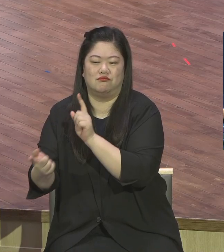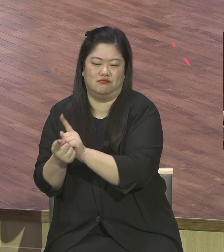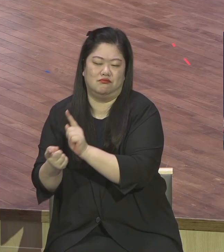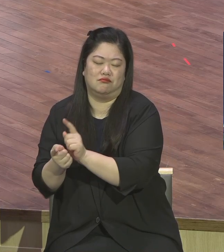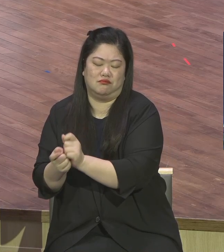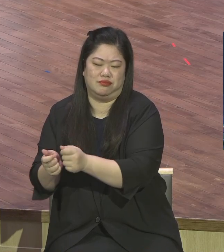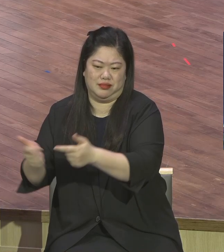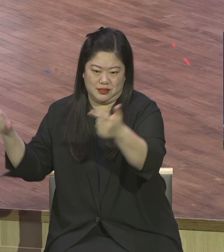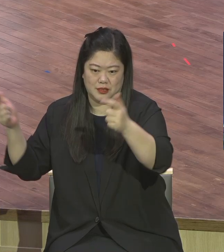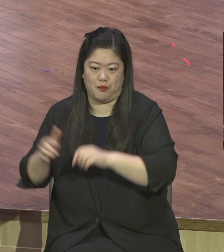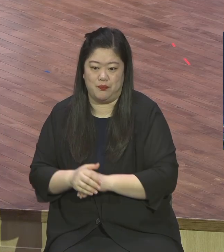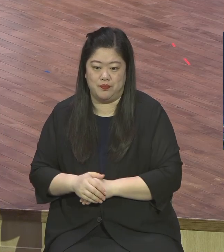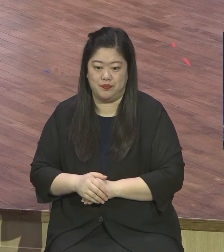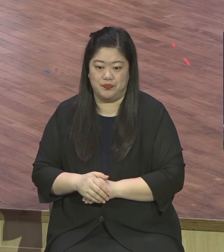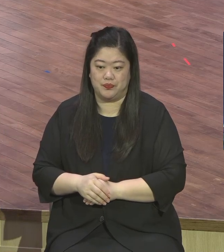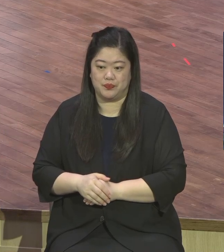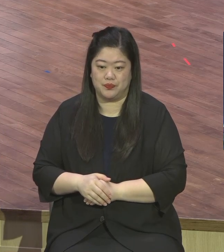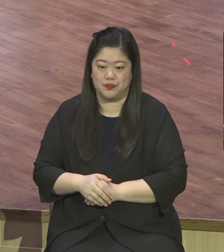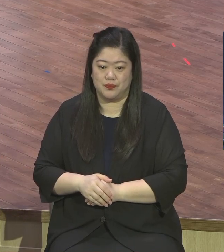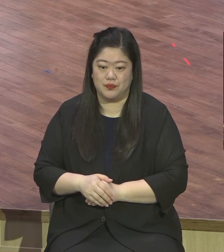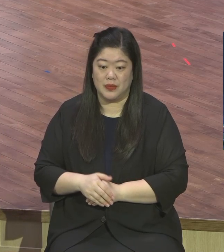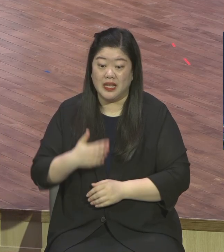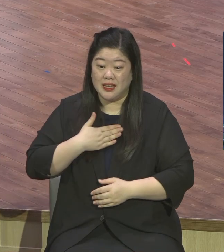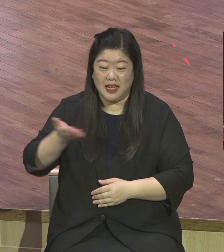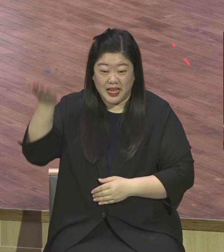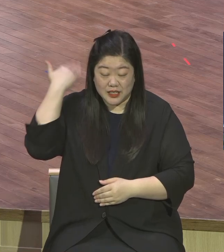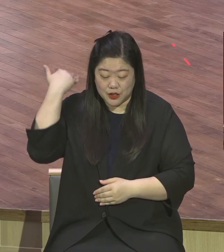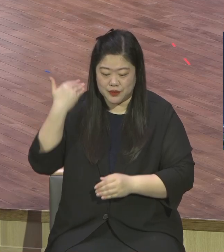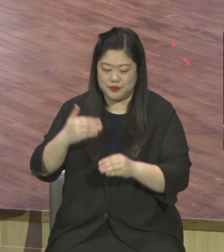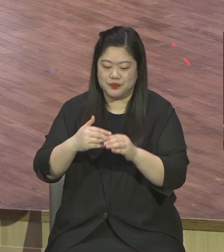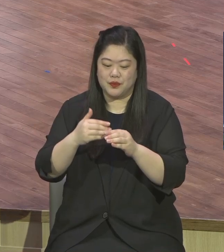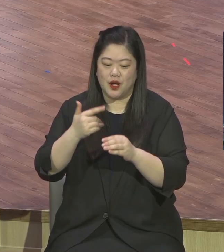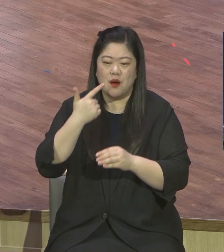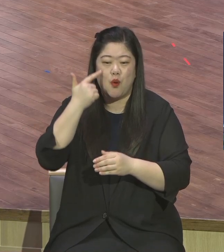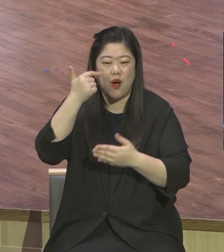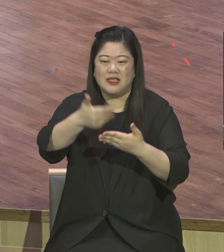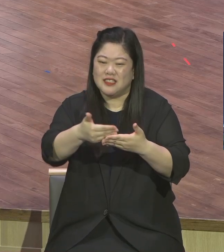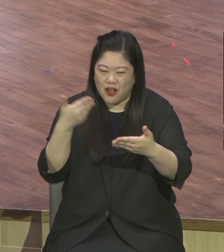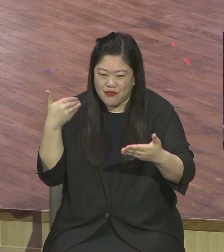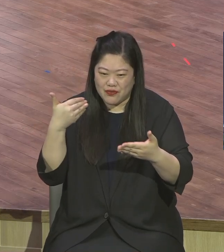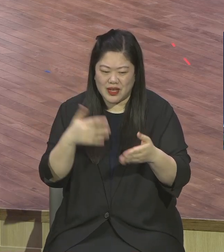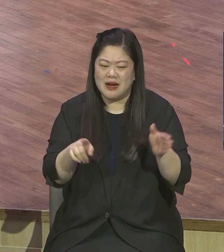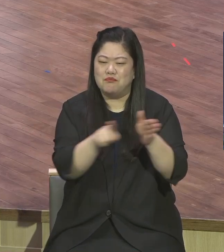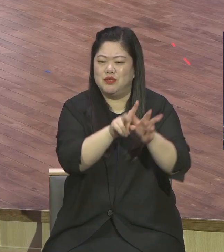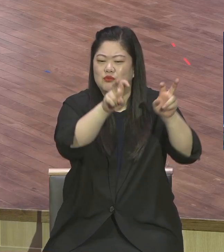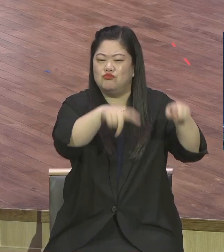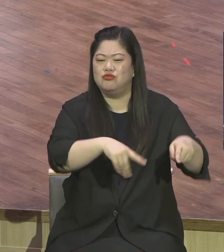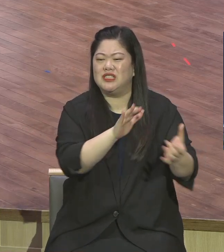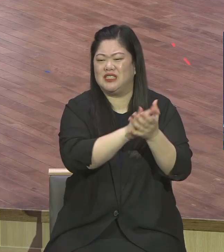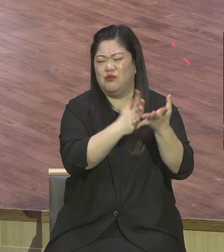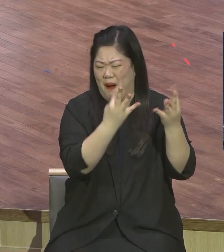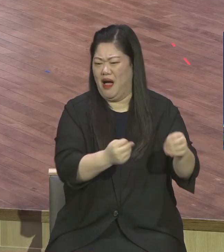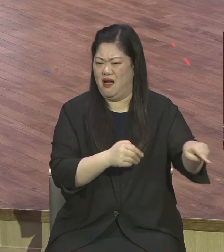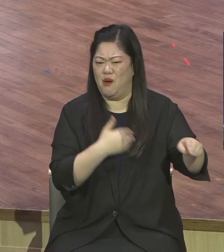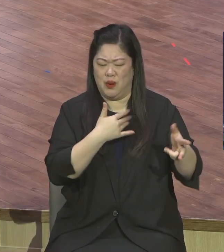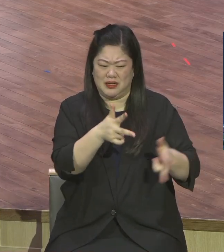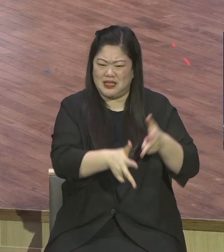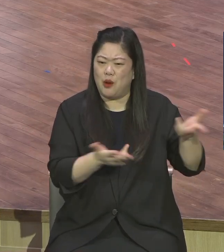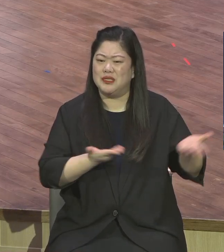친구들 이제는 신자 친구들이에요 친구 잘 만나고 구역에 오라 뭐 어디 전도에 오라 계속 가서 배우면서 계속 훈련 받으라고 훈련